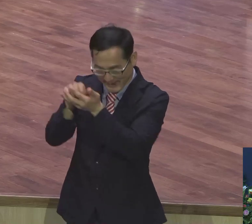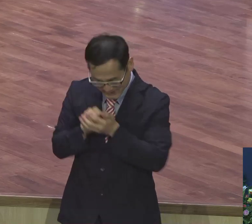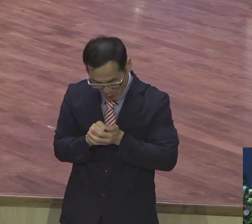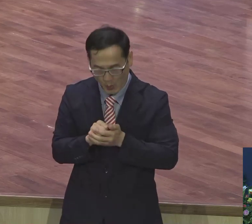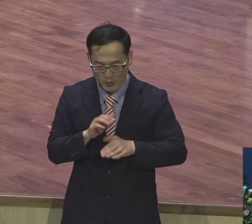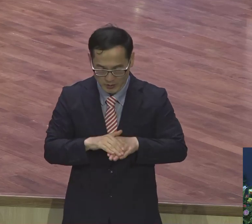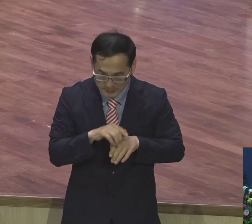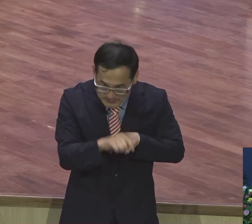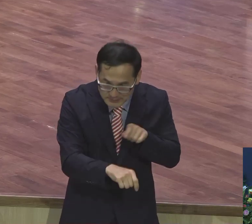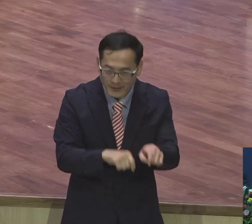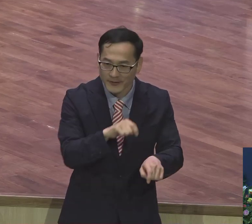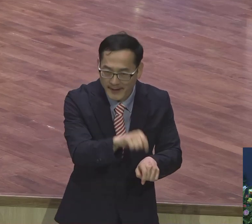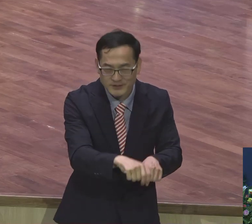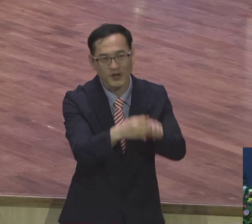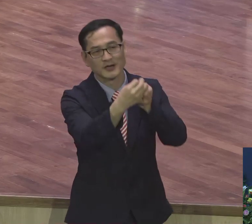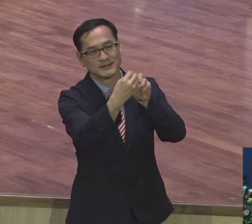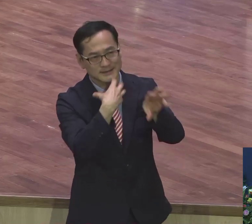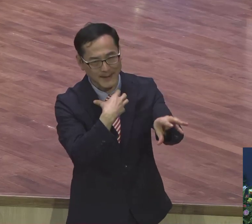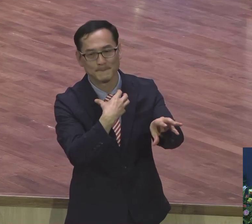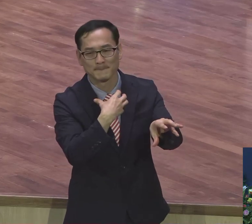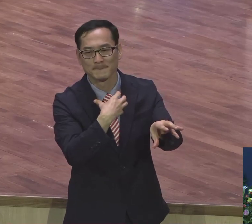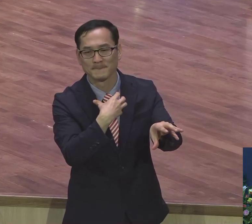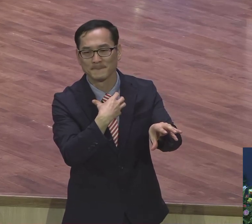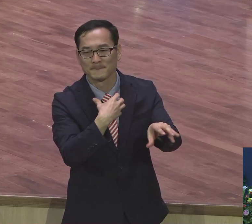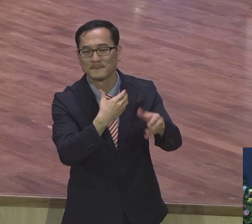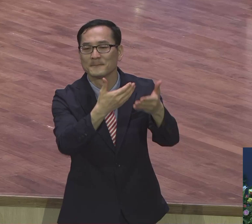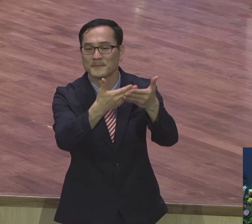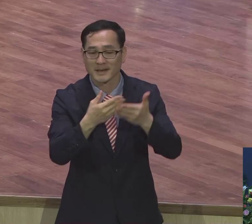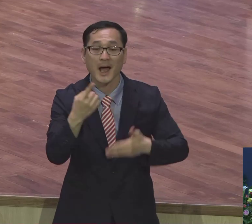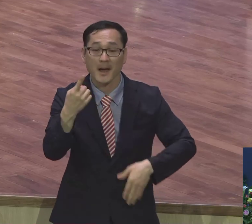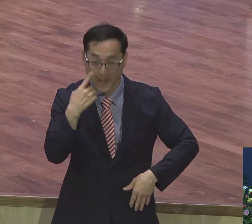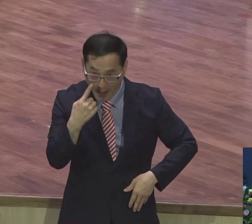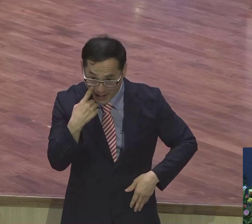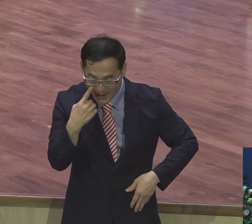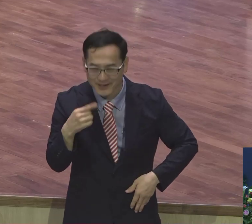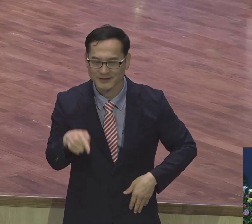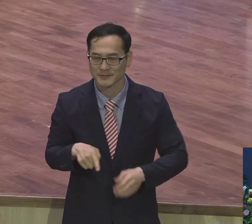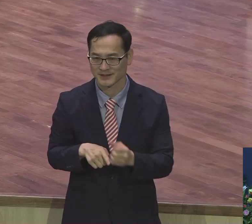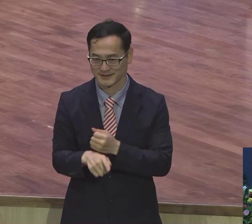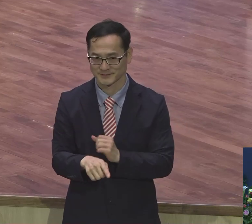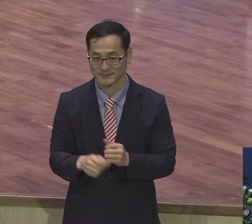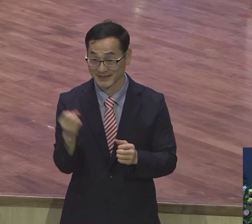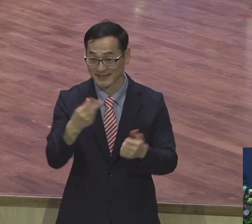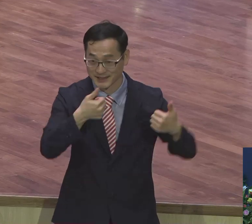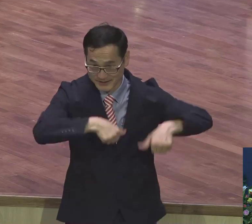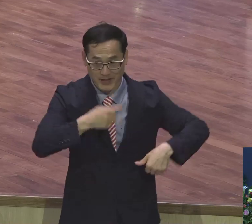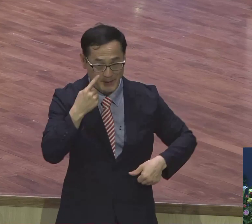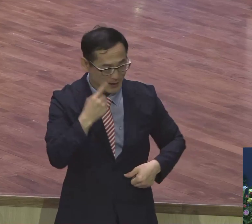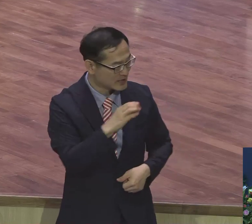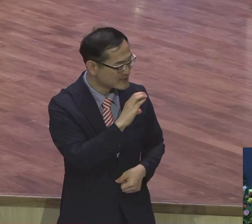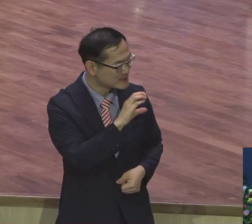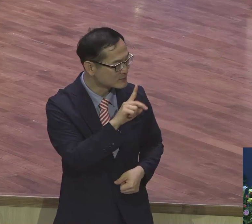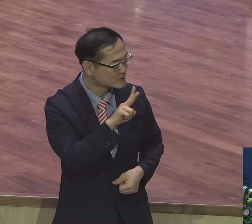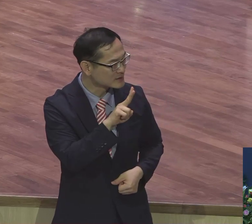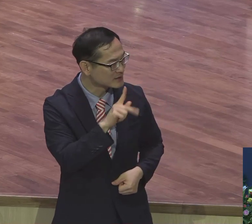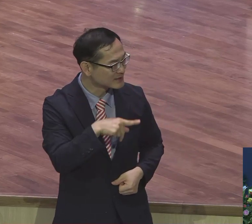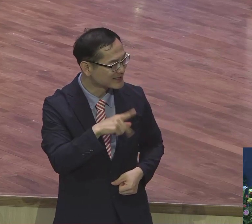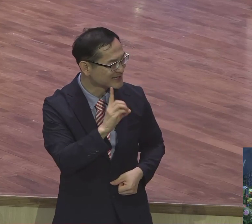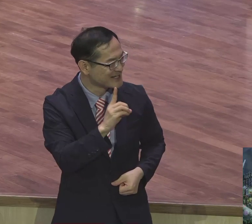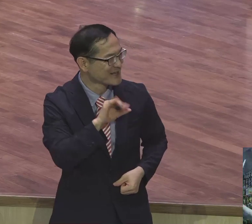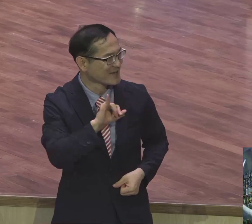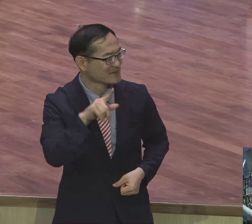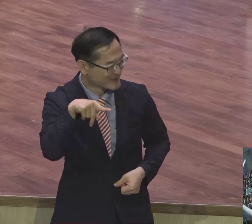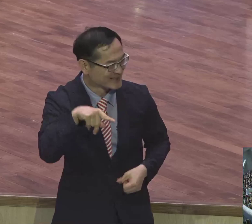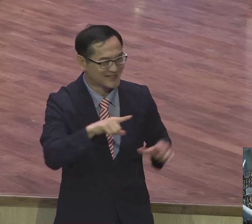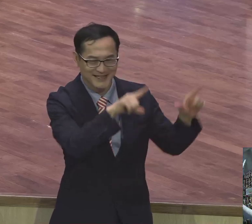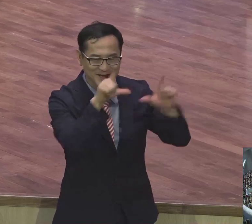적용을 해서 응답 한 번 받아보자. 다시 한 번 인사합시다. CVD IP의 삶을 삽시다.